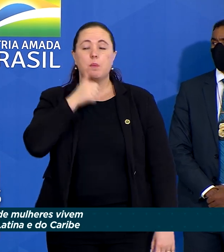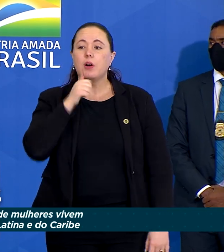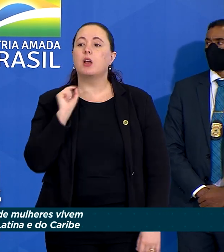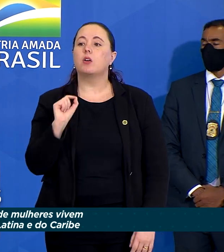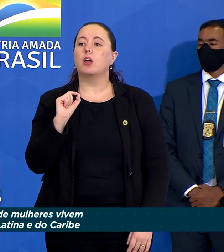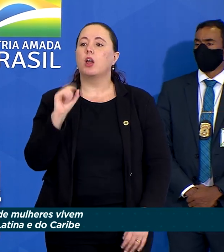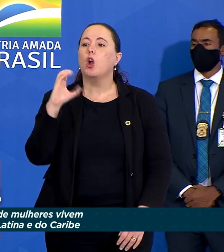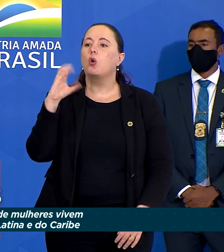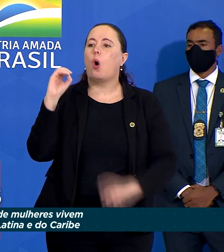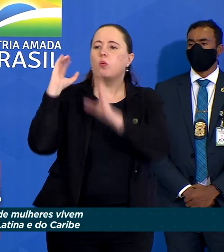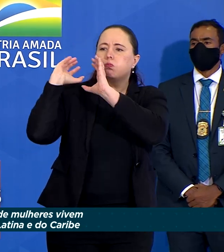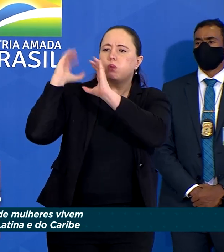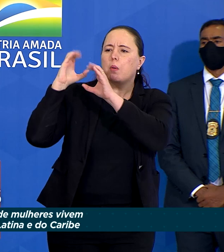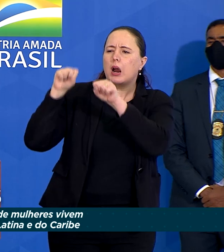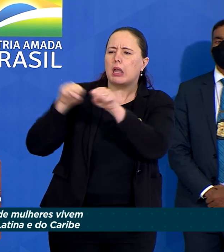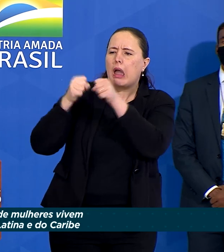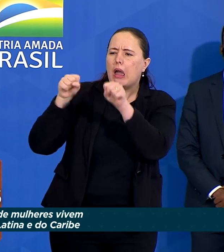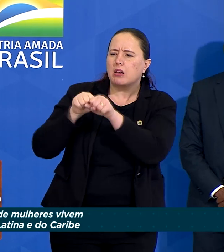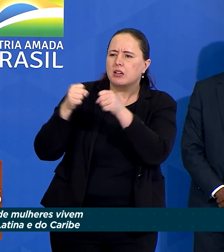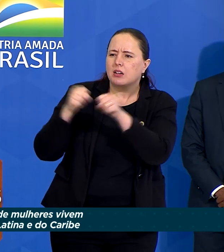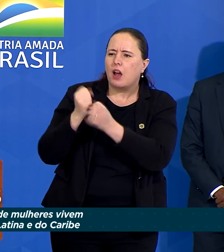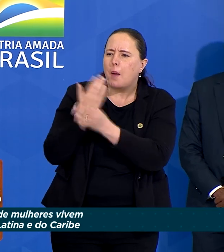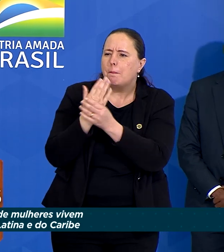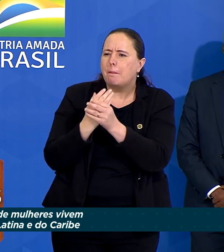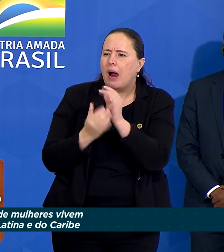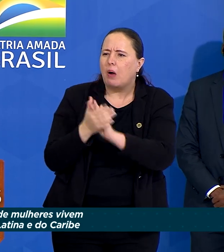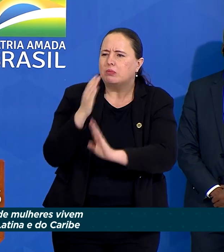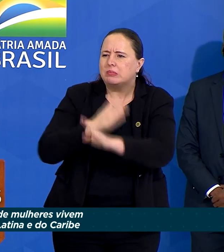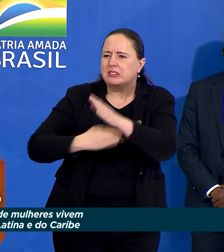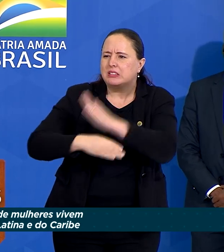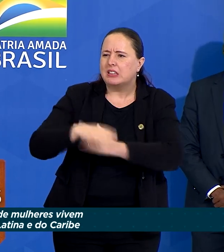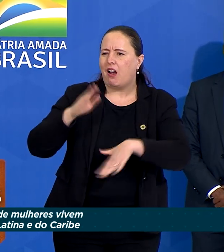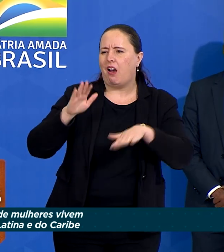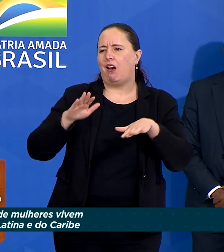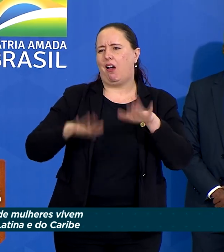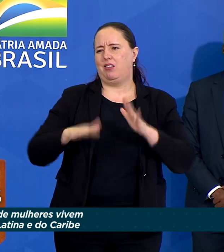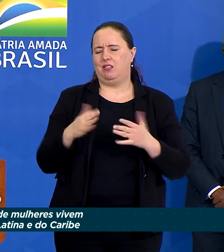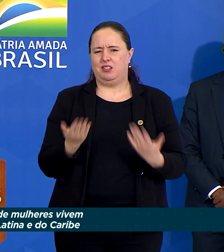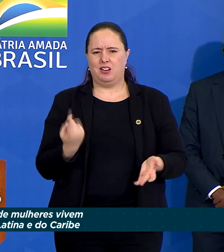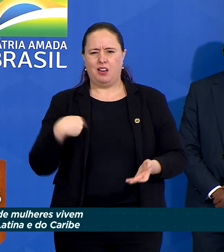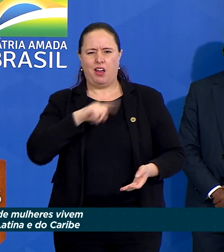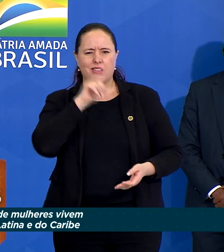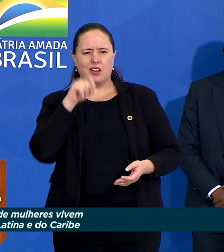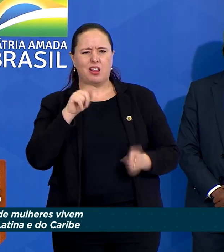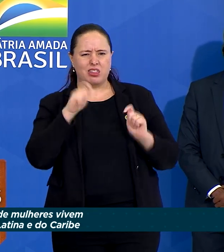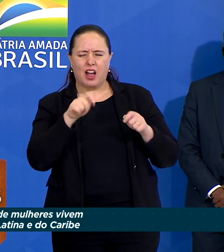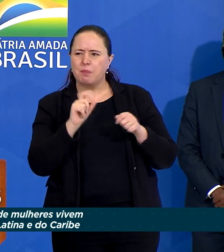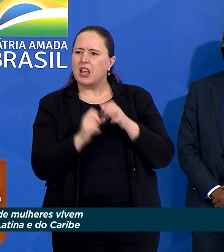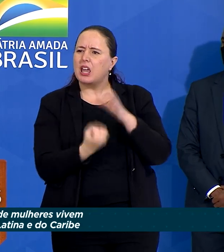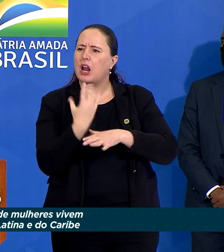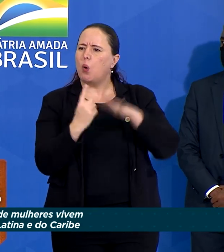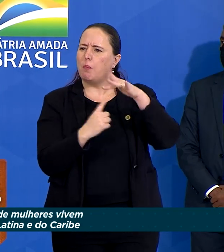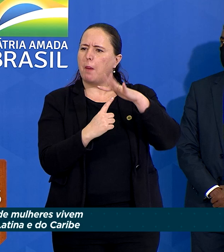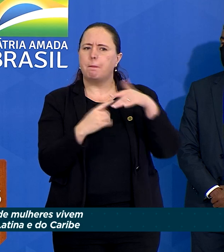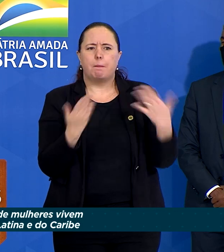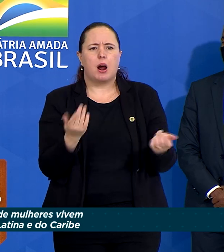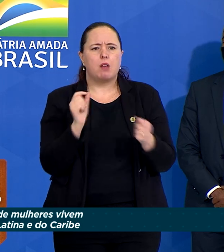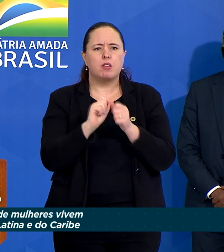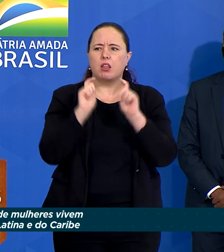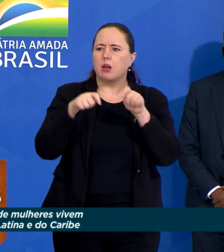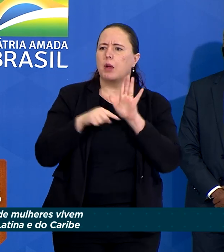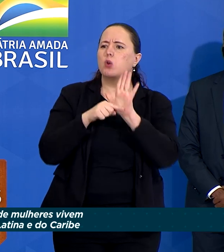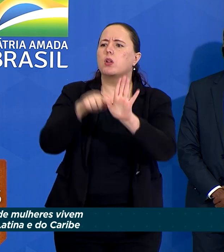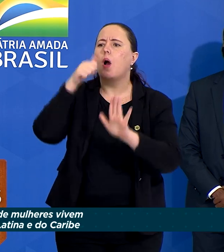quebram coco, que têm as suas mãos dilaceradas. Será que nós não podemos inventar uma máquina, né, Damares? Lançar aí